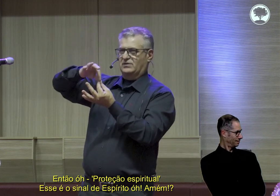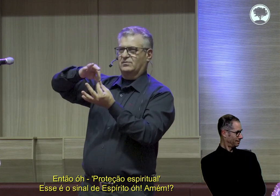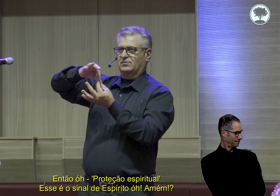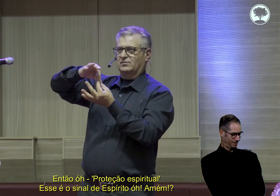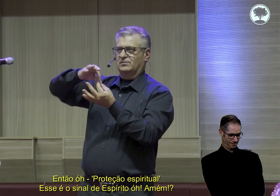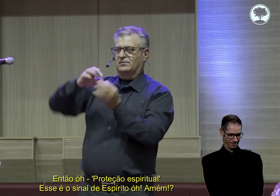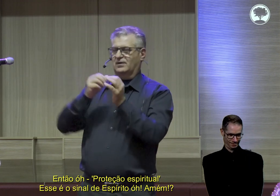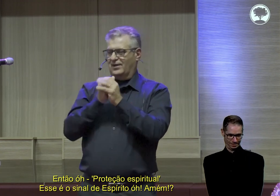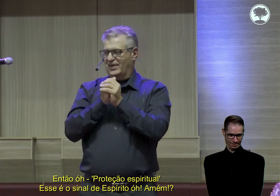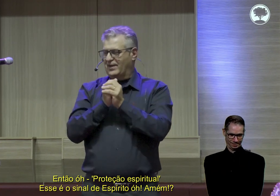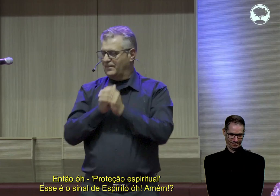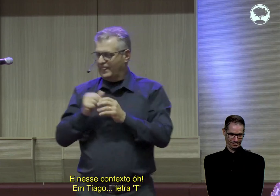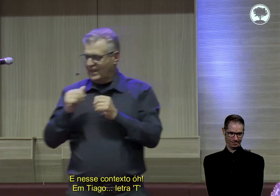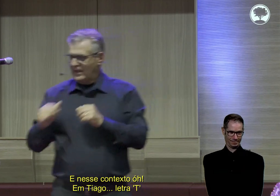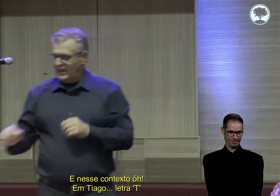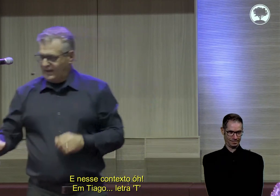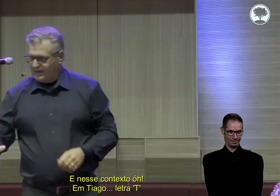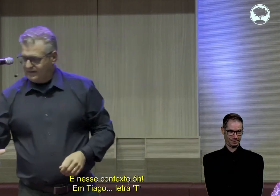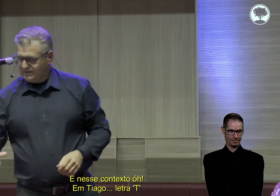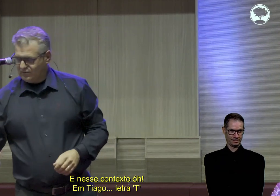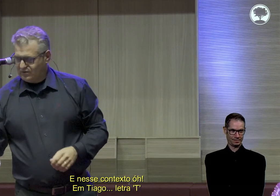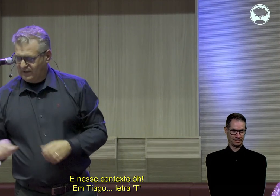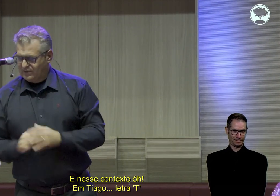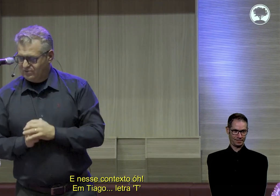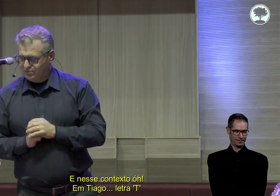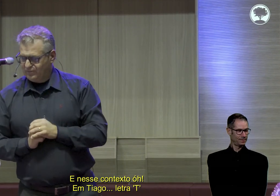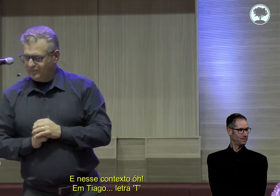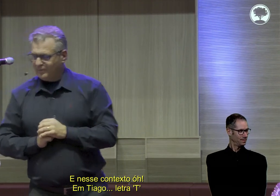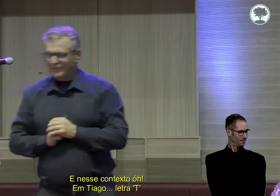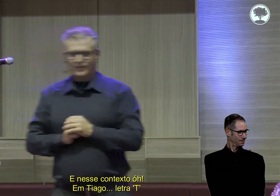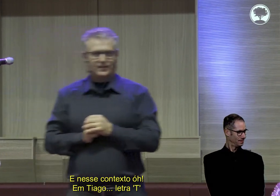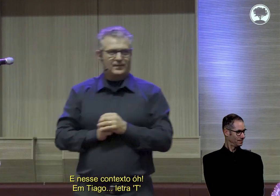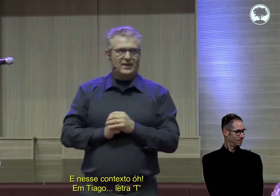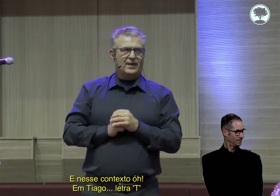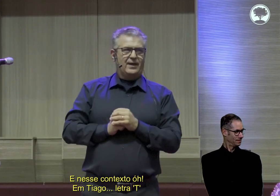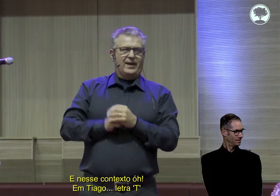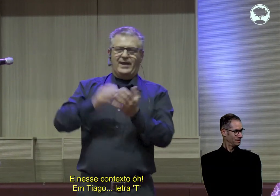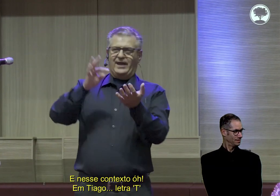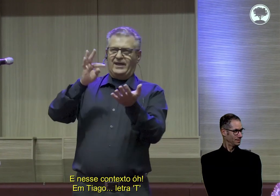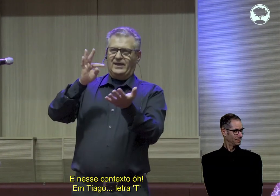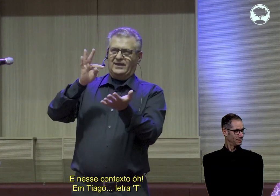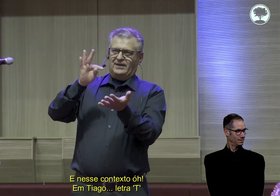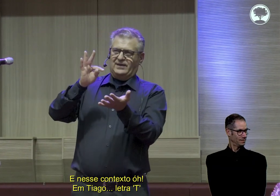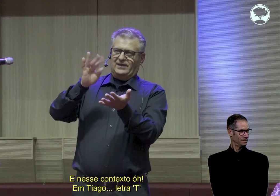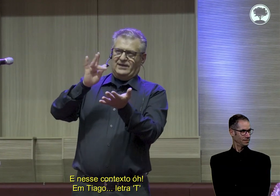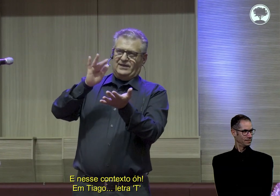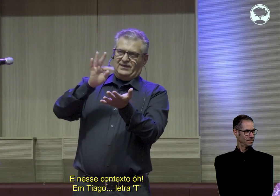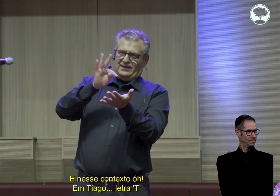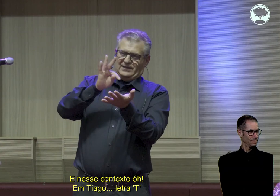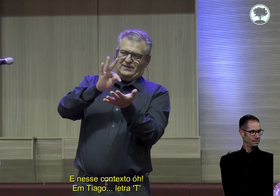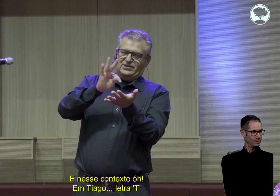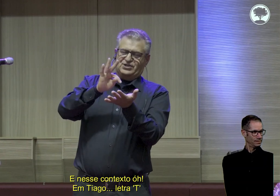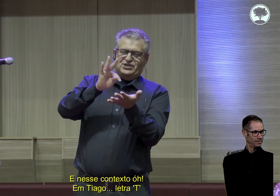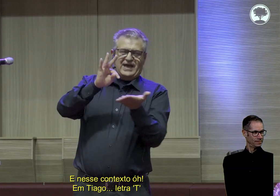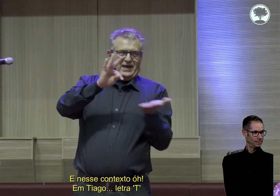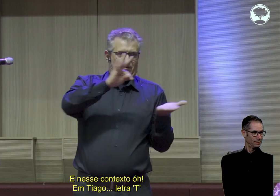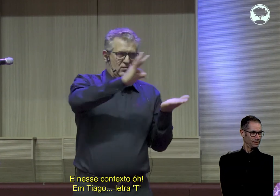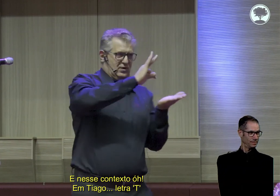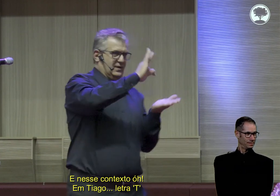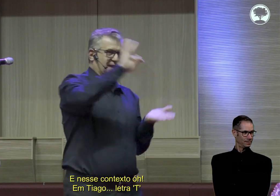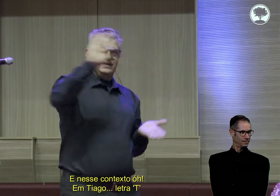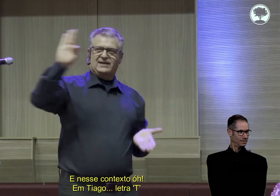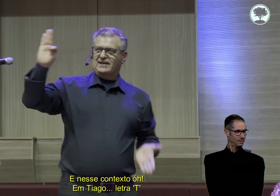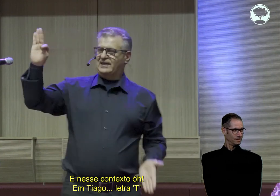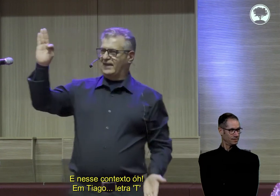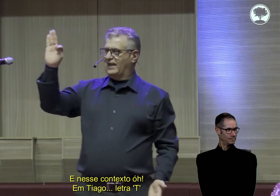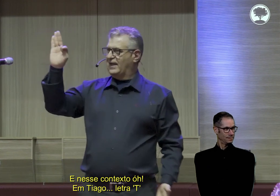Espírito. Amém? E nesse contexto, em Tiago,